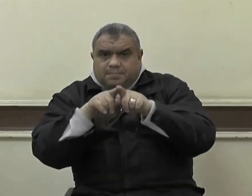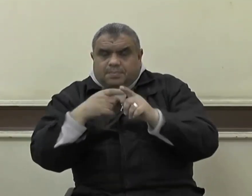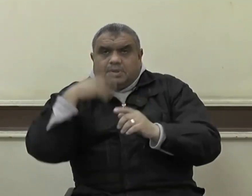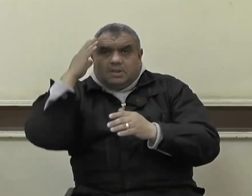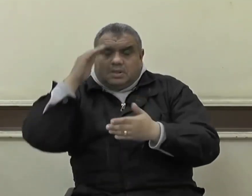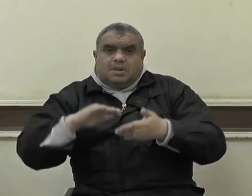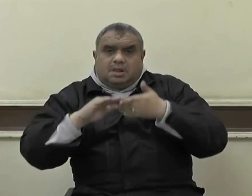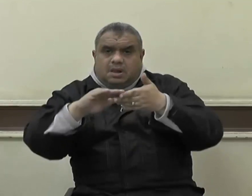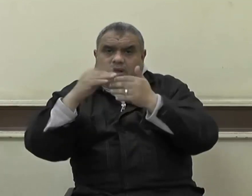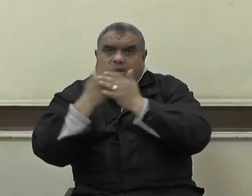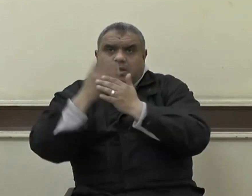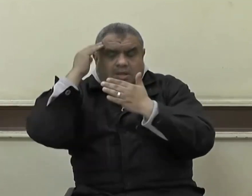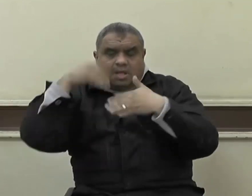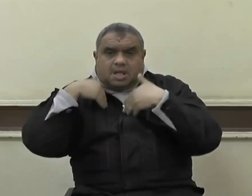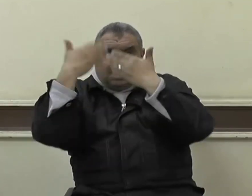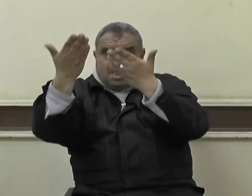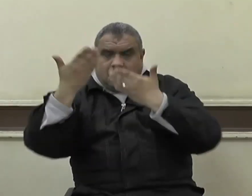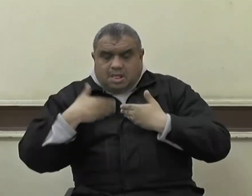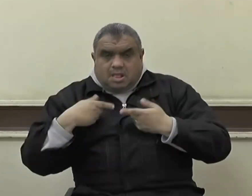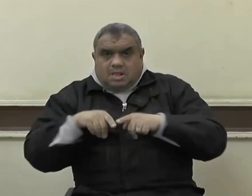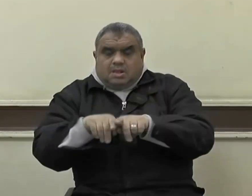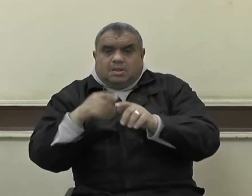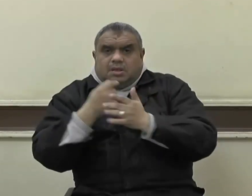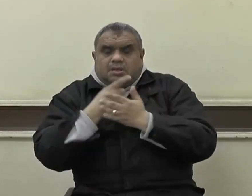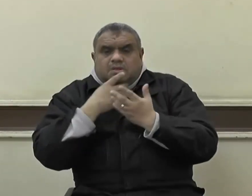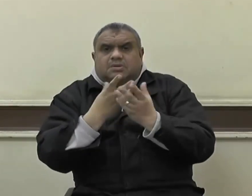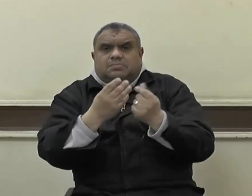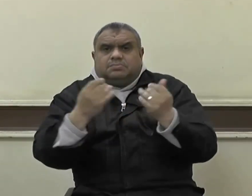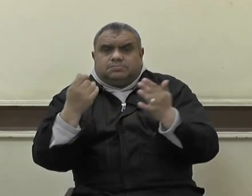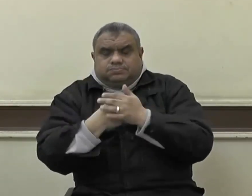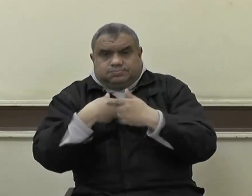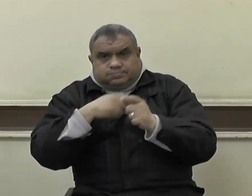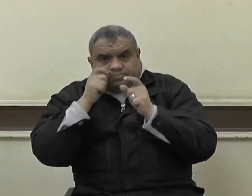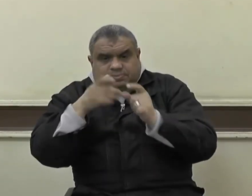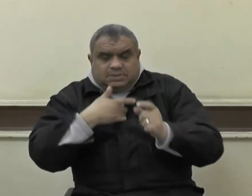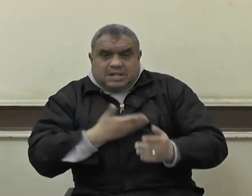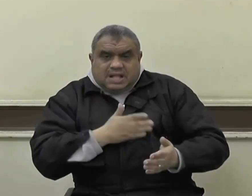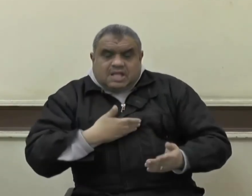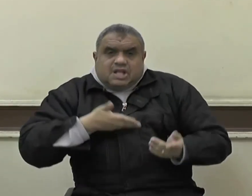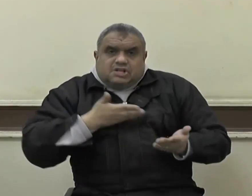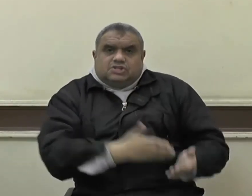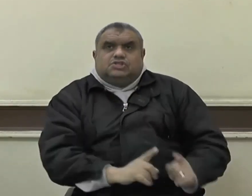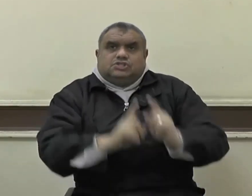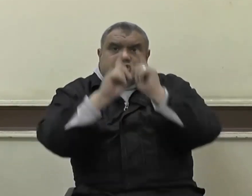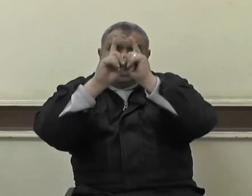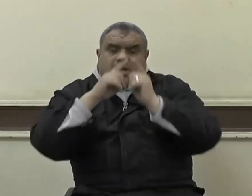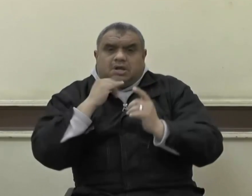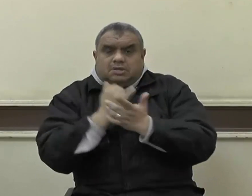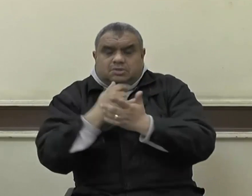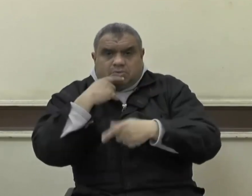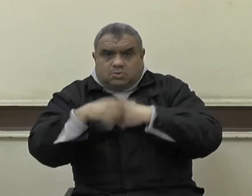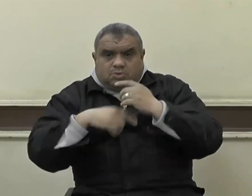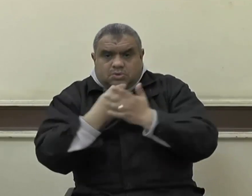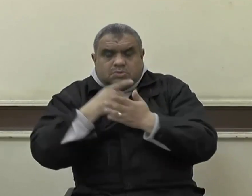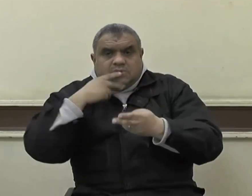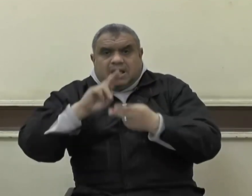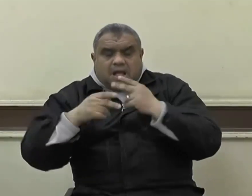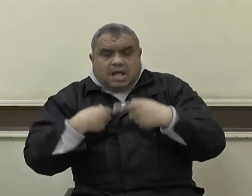ويسارعون لنيلها فهذا سيدنا عمر بن الجموح رضي الله عنه الصحابي